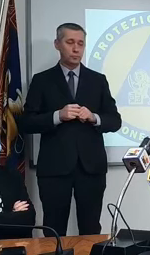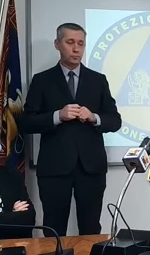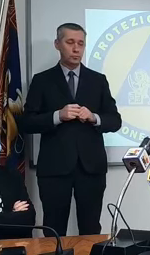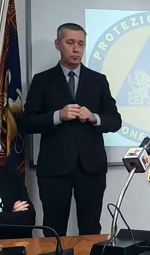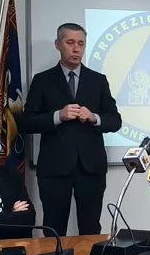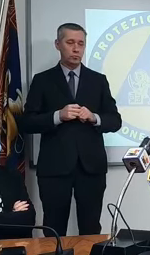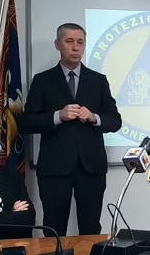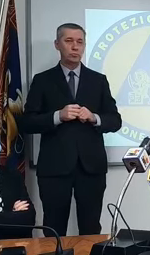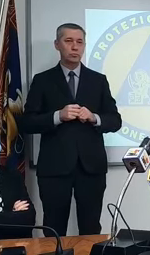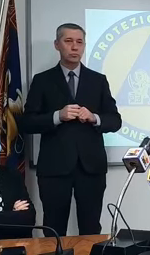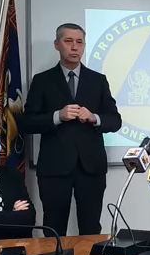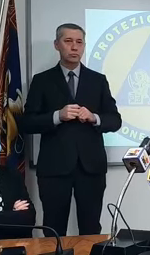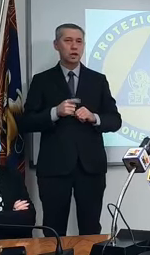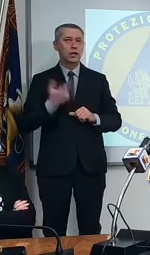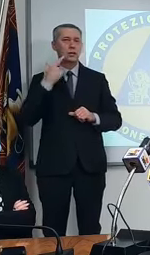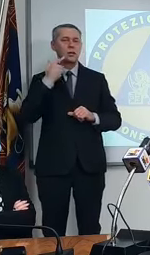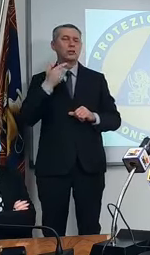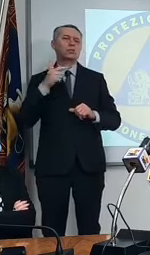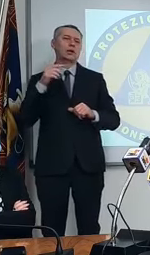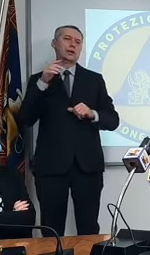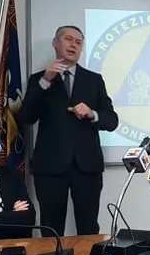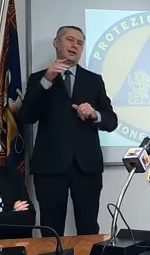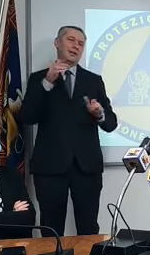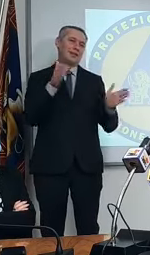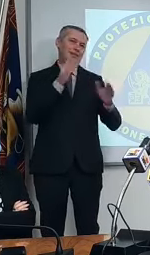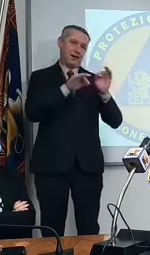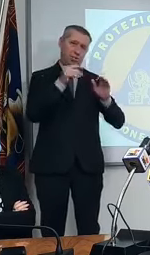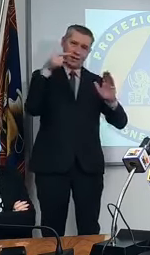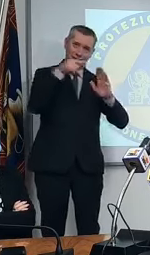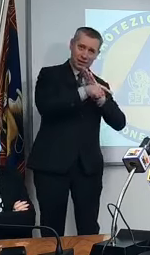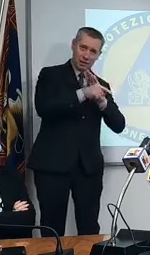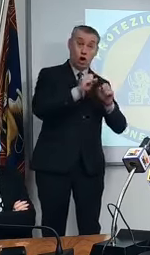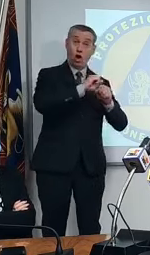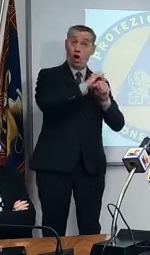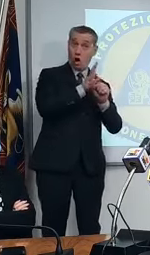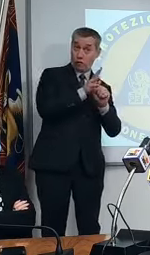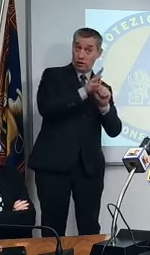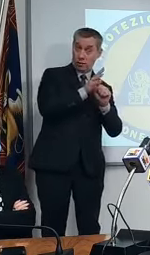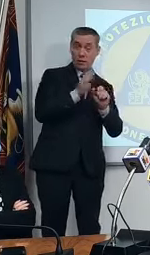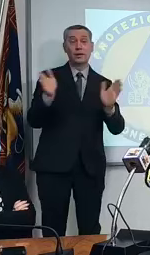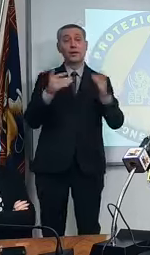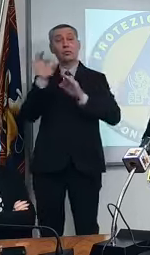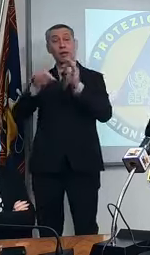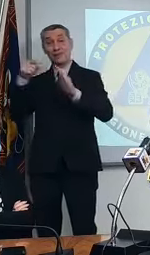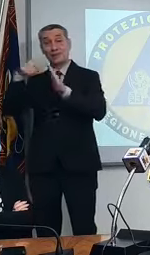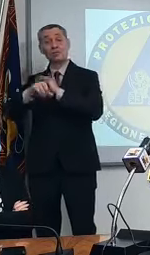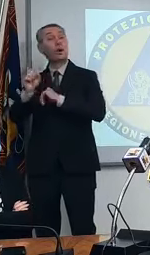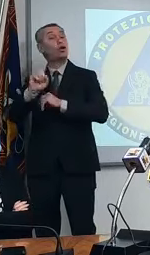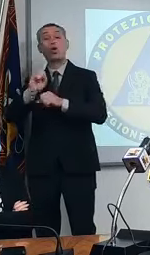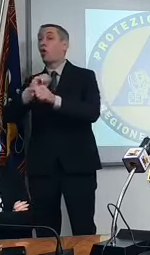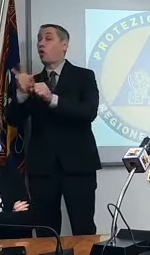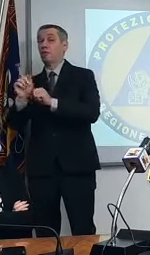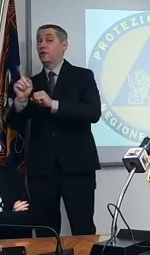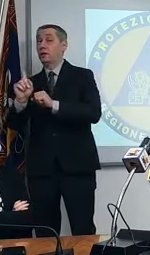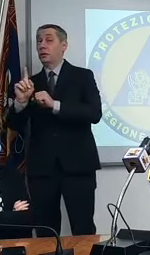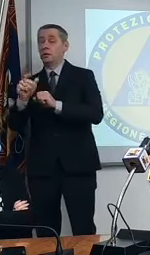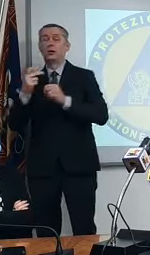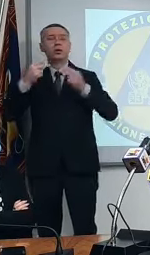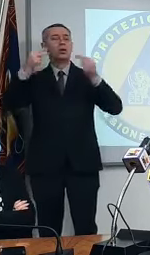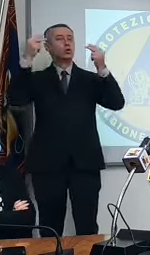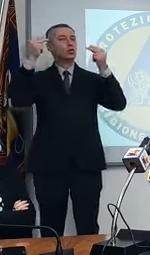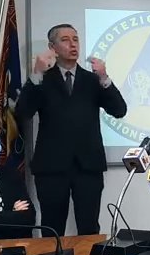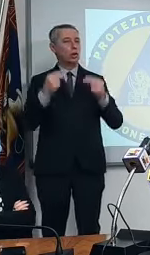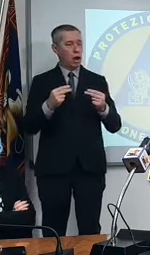Se sommiamo la terapia intensiva covid a quella non covid, vediamo che il totale